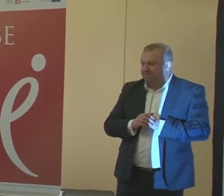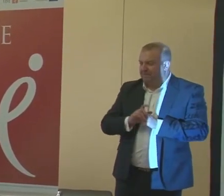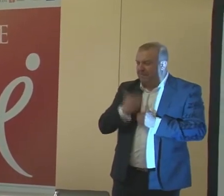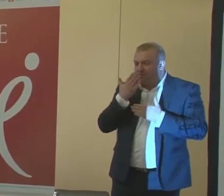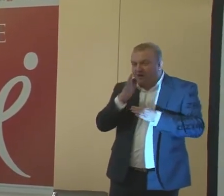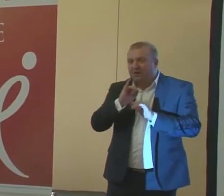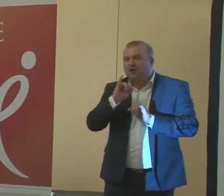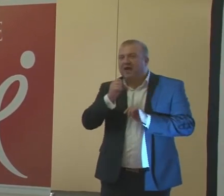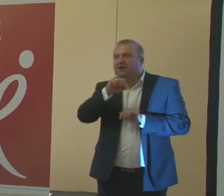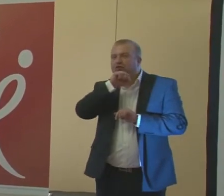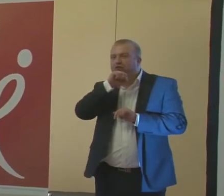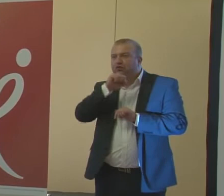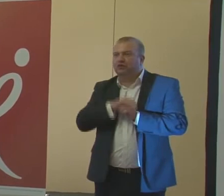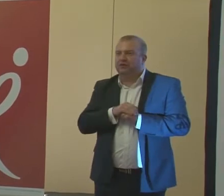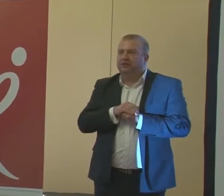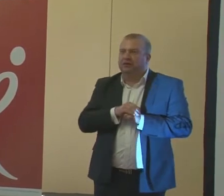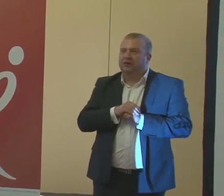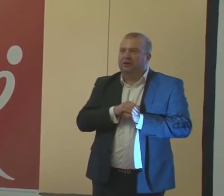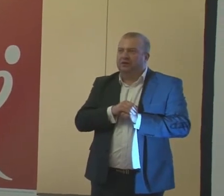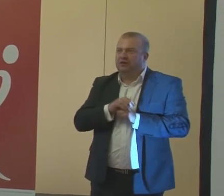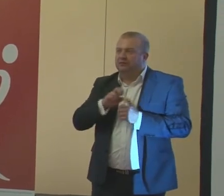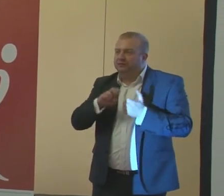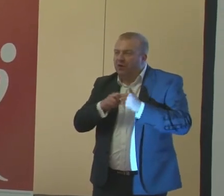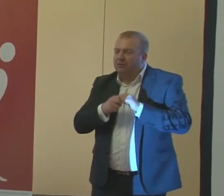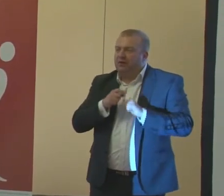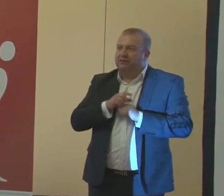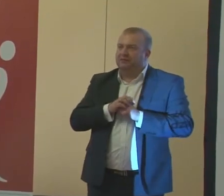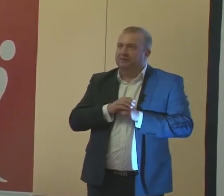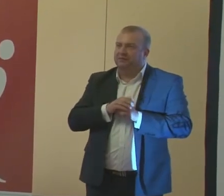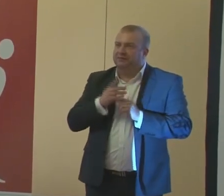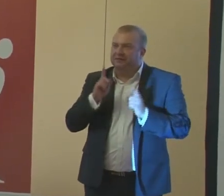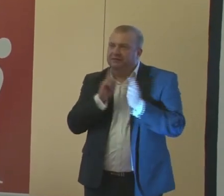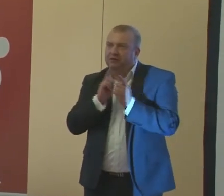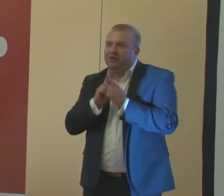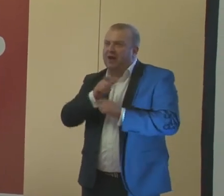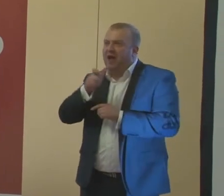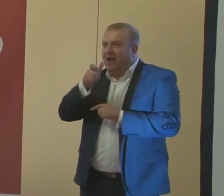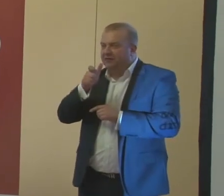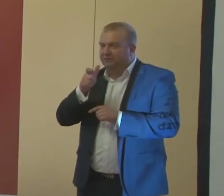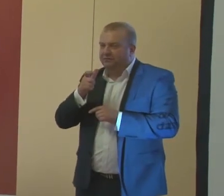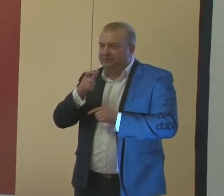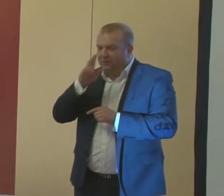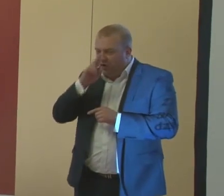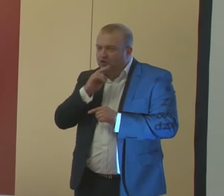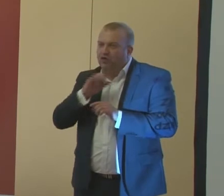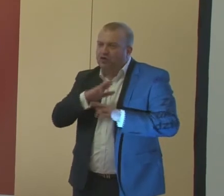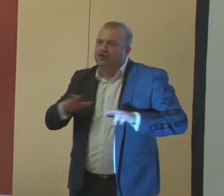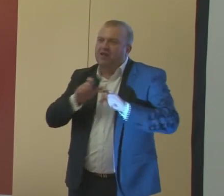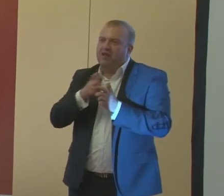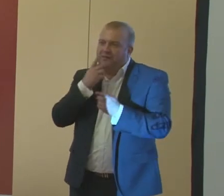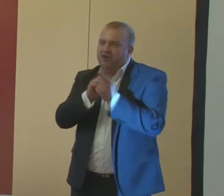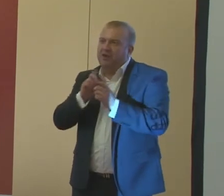pokazały, jak dużą dozę problemów spotykają rodzice na swojej drodze, mając dziecko